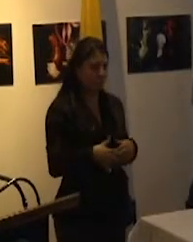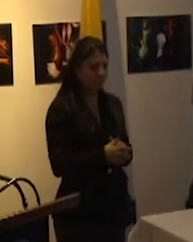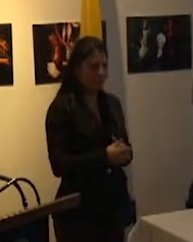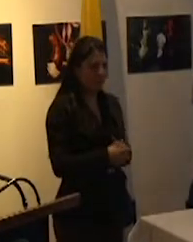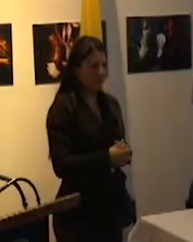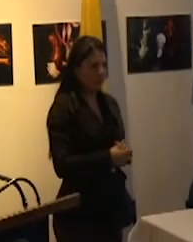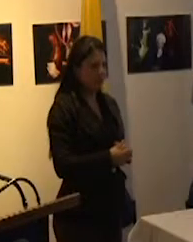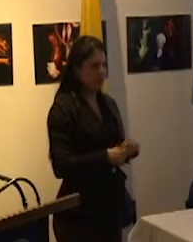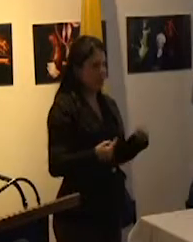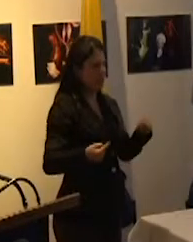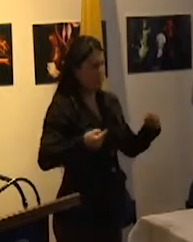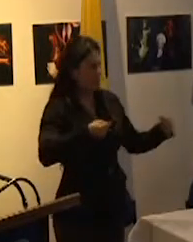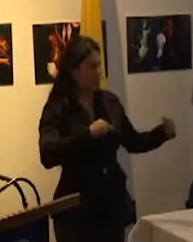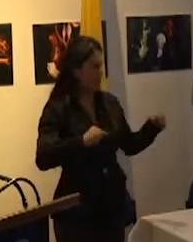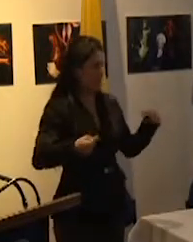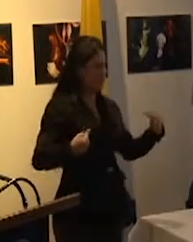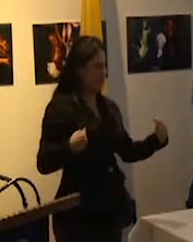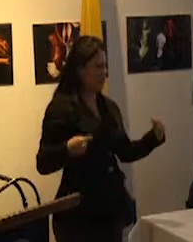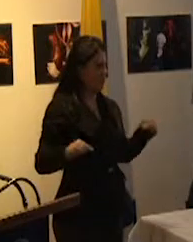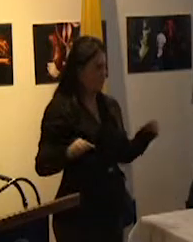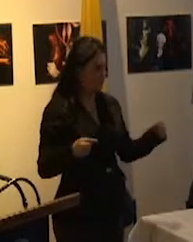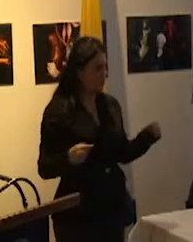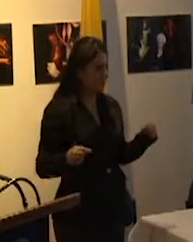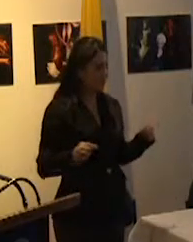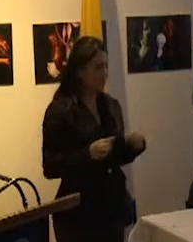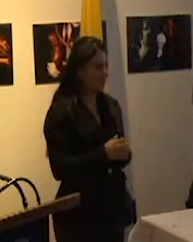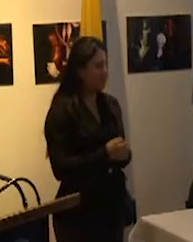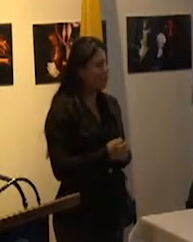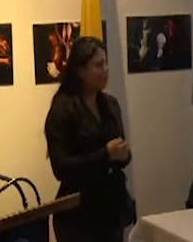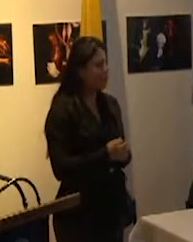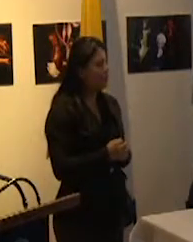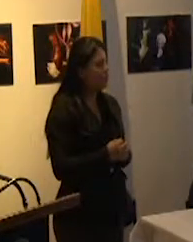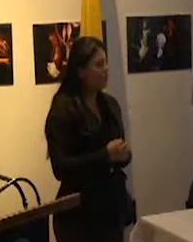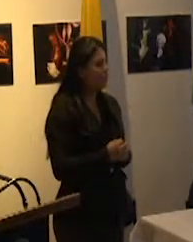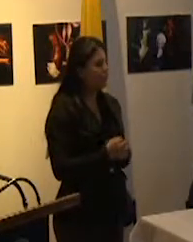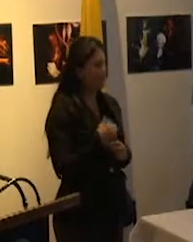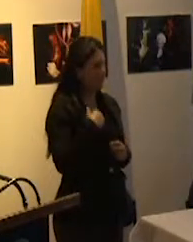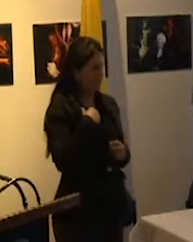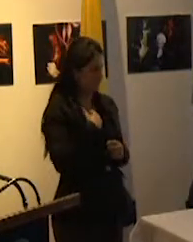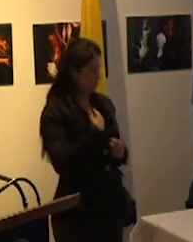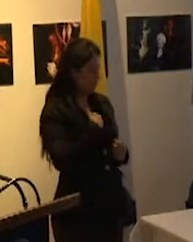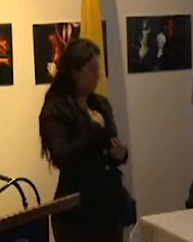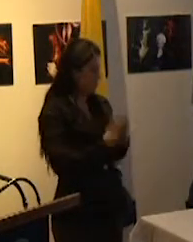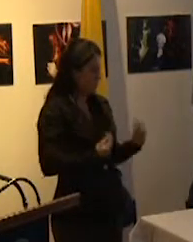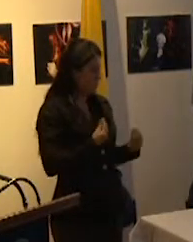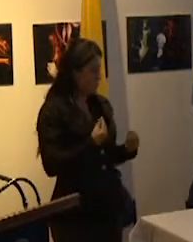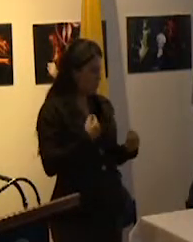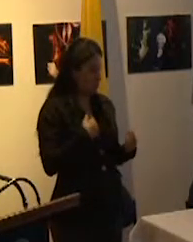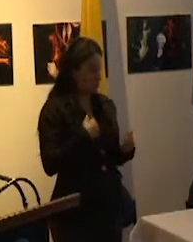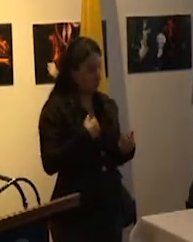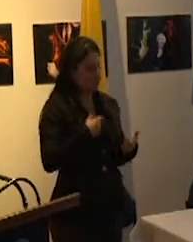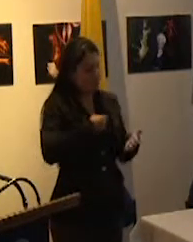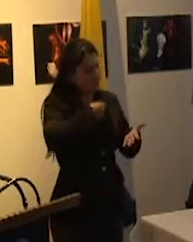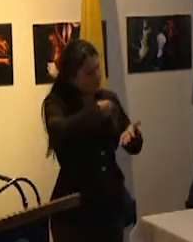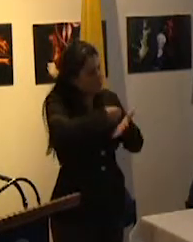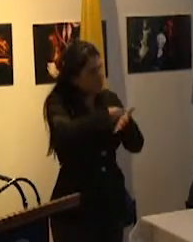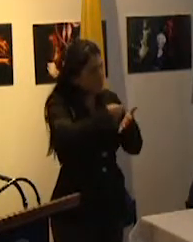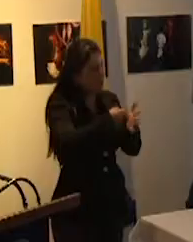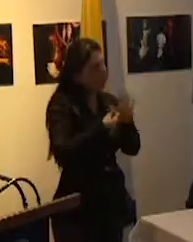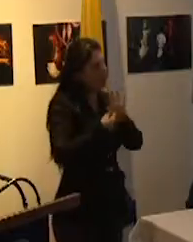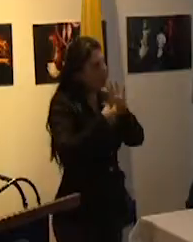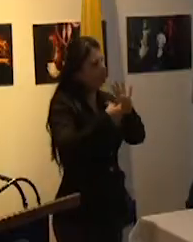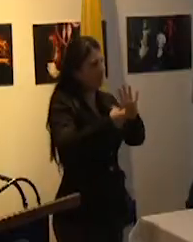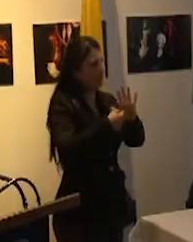y lo que vamos a hacer es intentar presentar